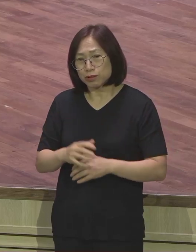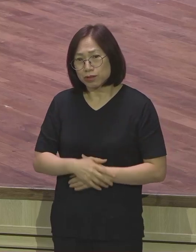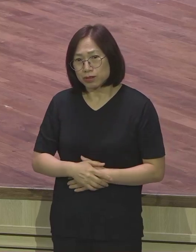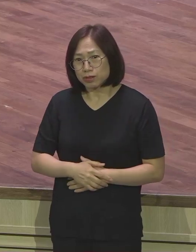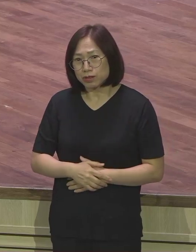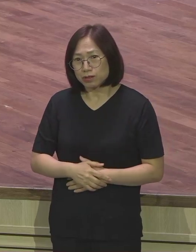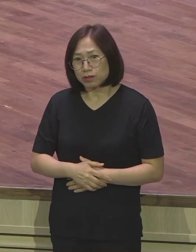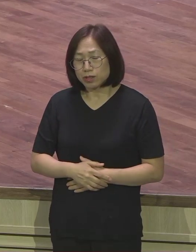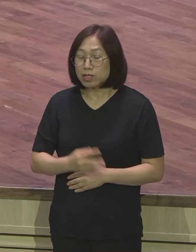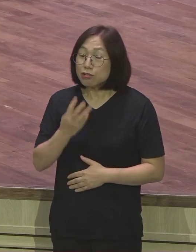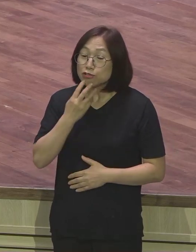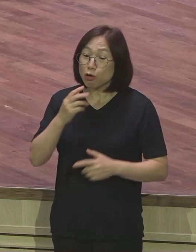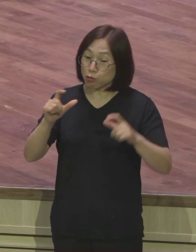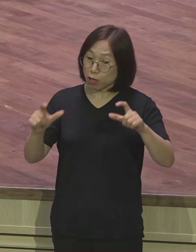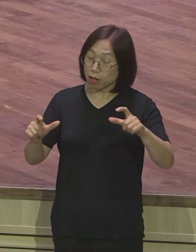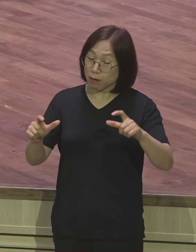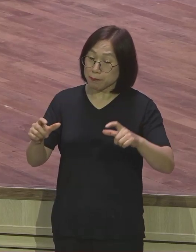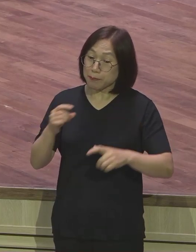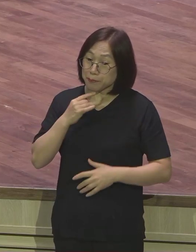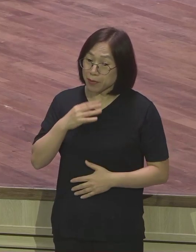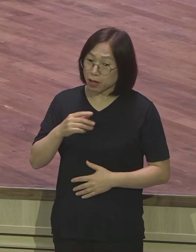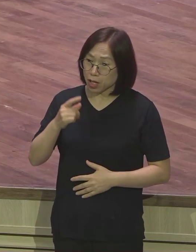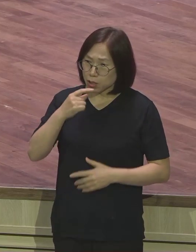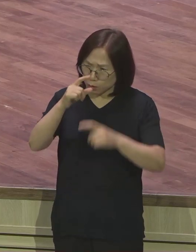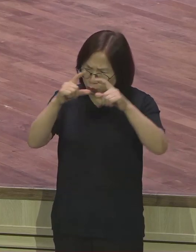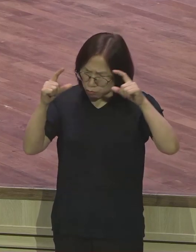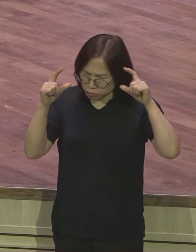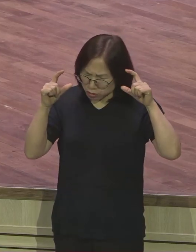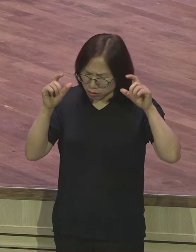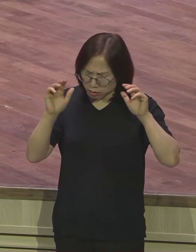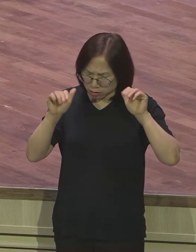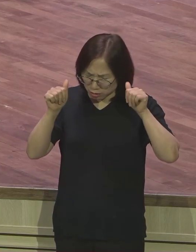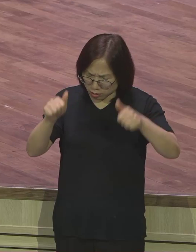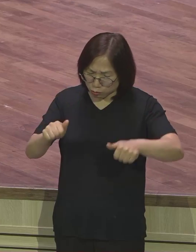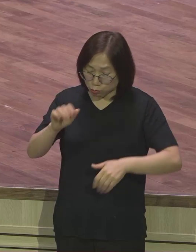서울에만 모슬렘 기도처를 100군데 이상 세웠습니다